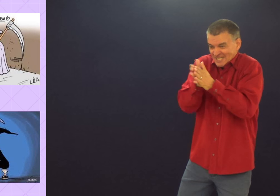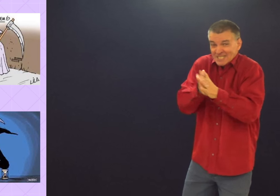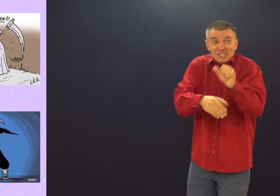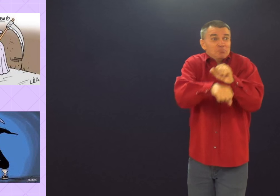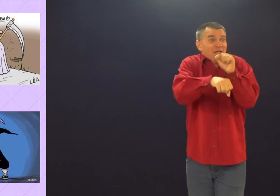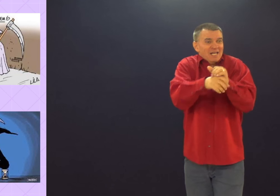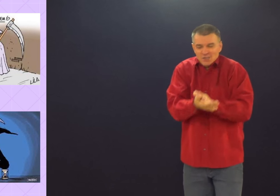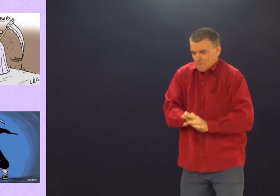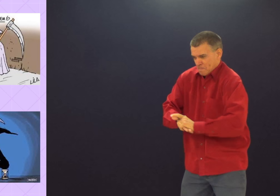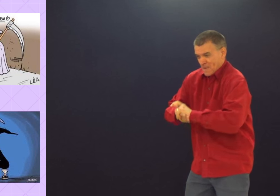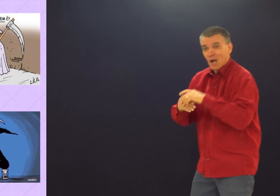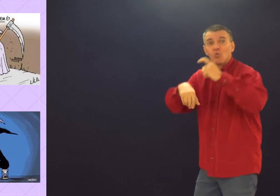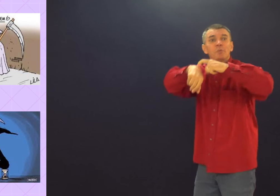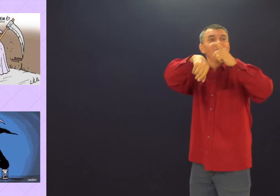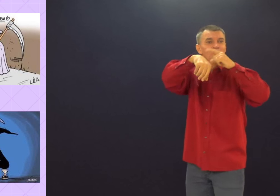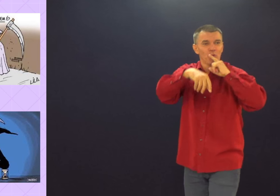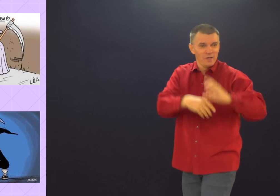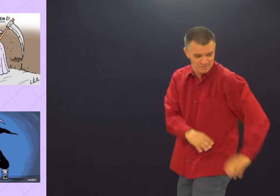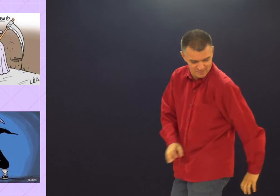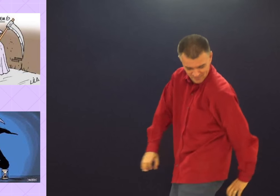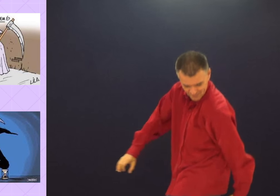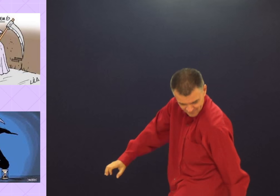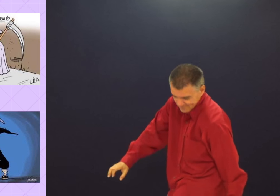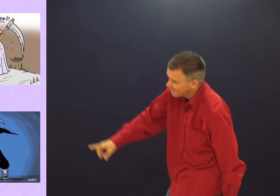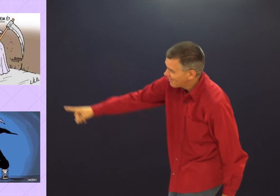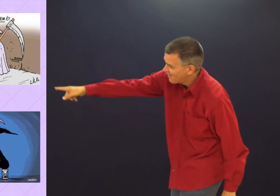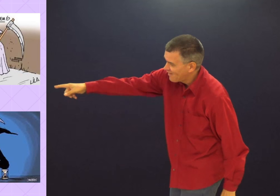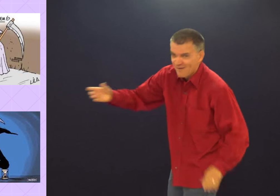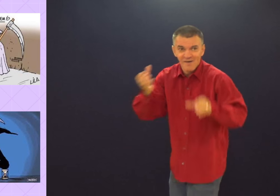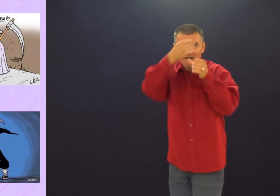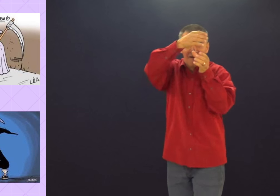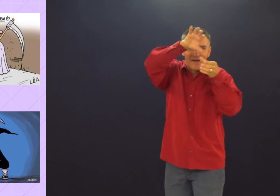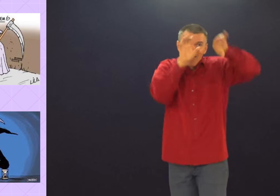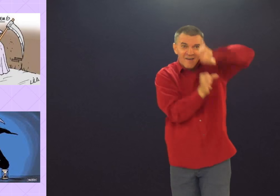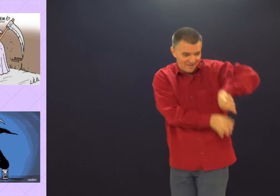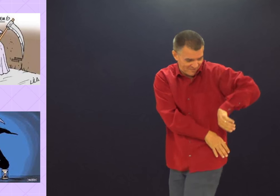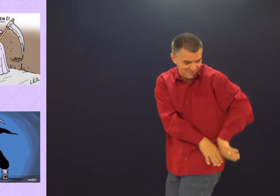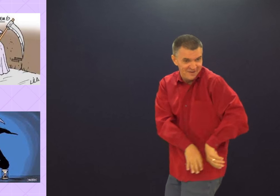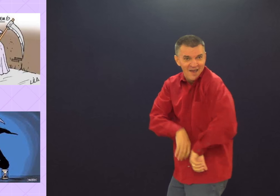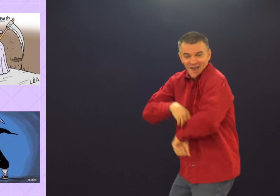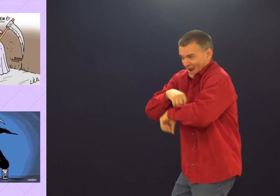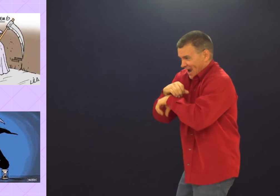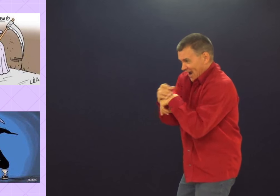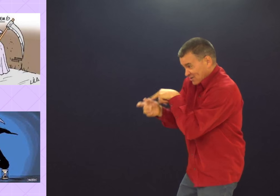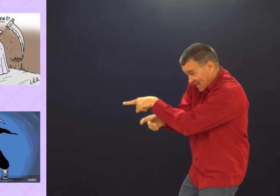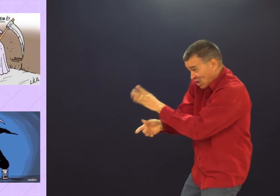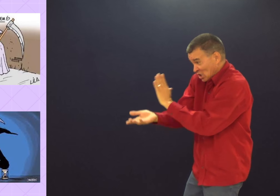O corpo de álcool está sempre na espreita, né? Na espera ali. Tem a pessoa usando drogas ali sentada no chão.